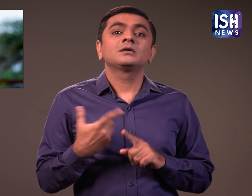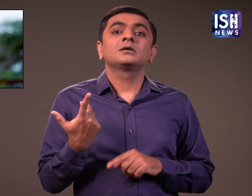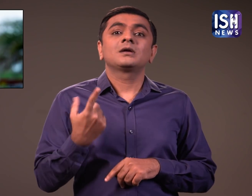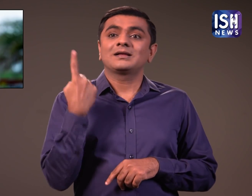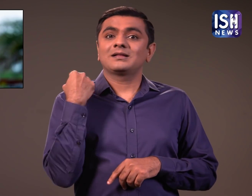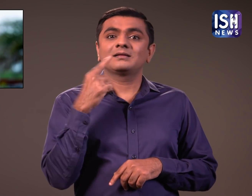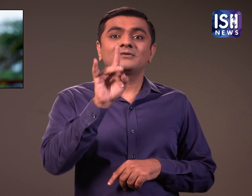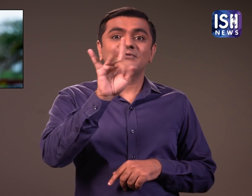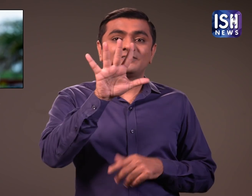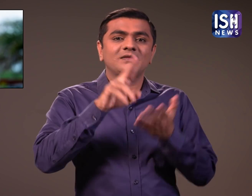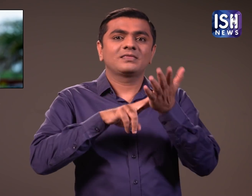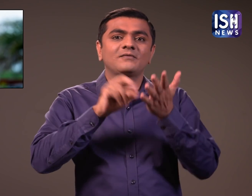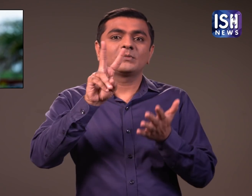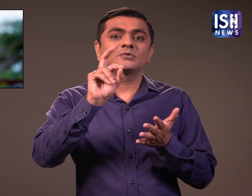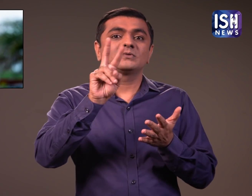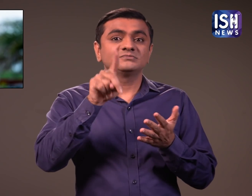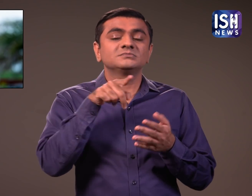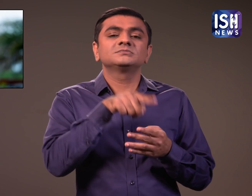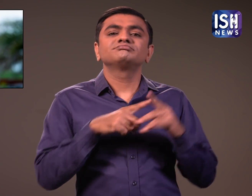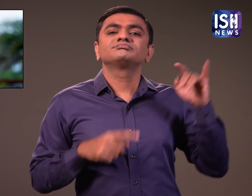दुबई से रात में मुंबई लौट आए